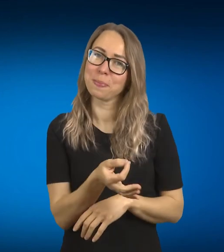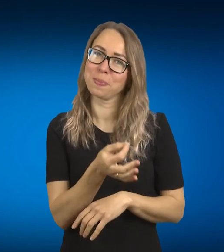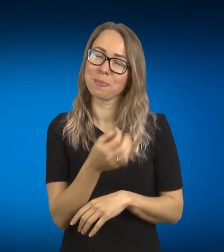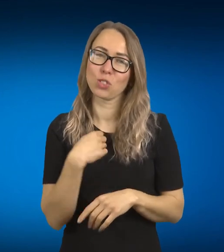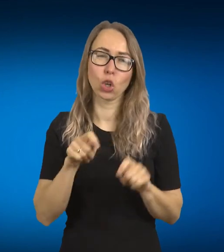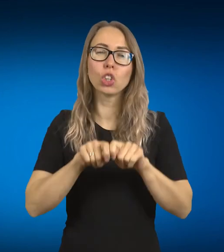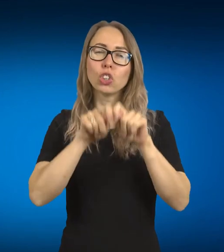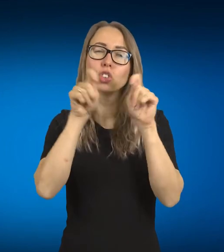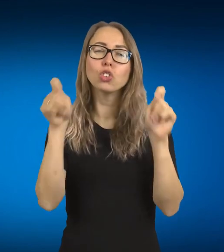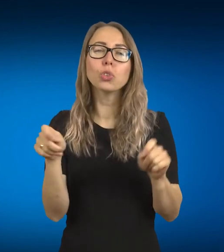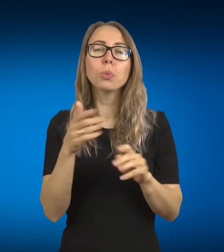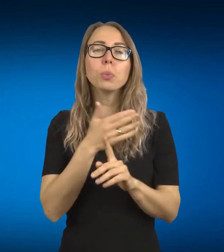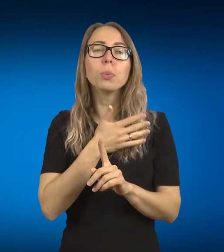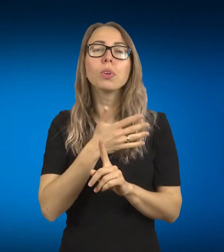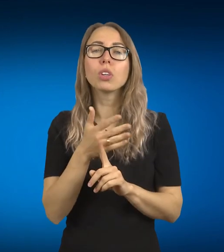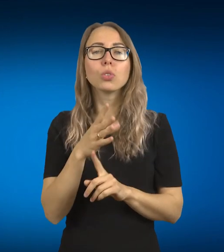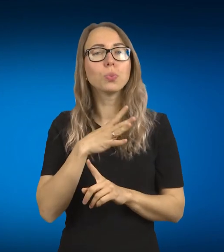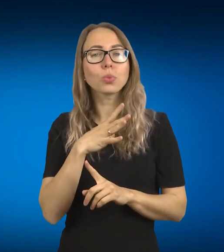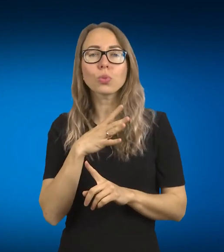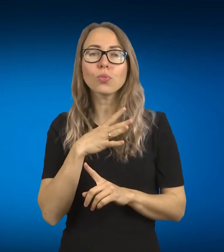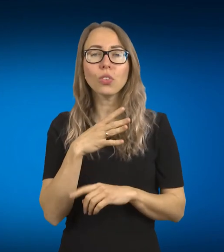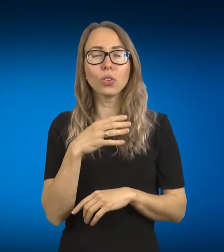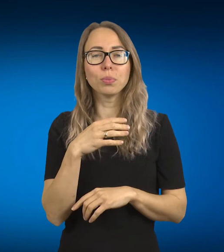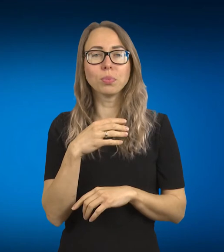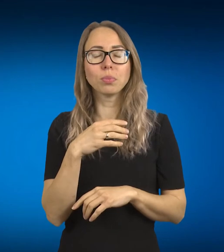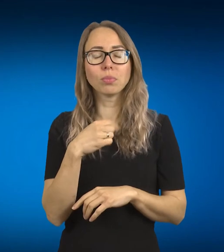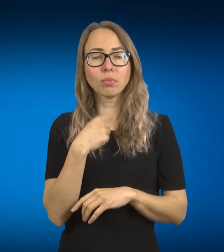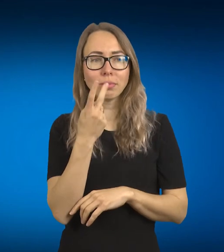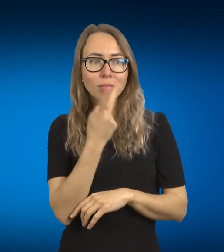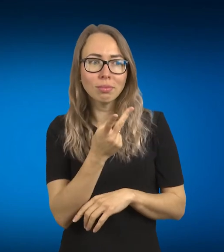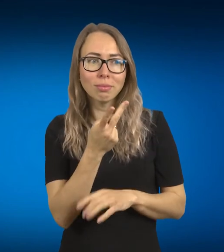Aš kažkaip kūrybiškai iš vis pažiūrėjau tą gestų kalbą kaip į tokią labai